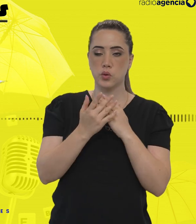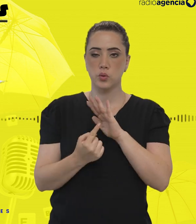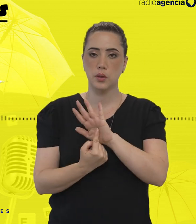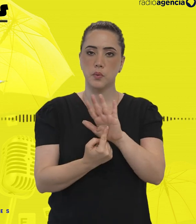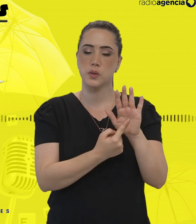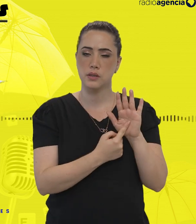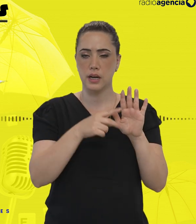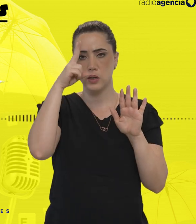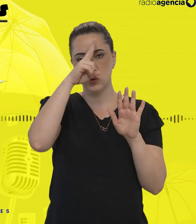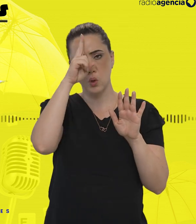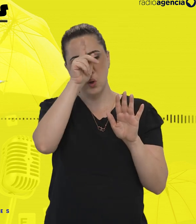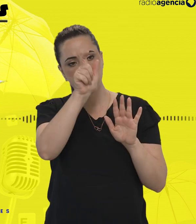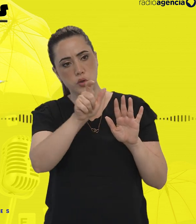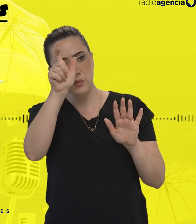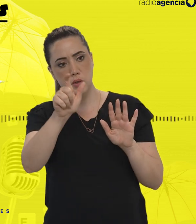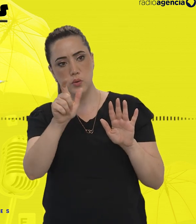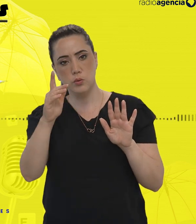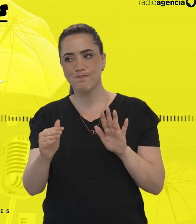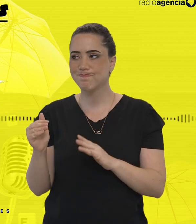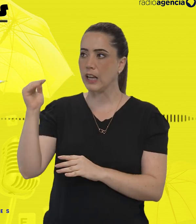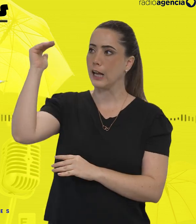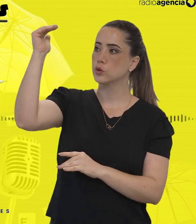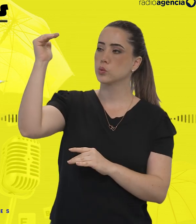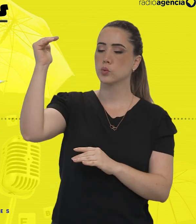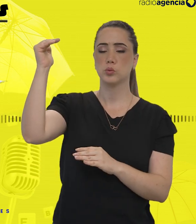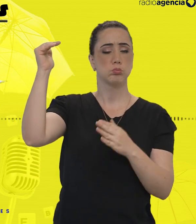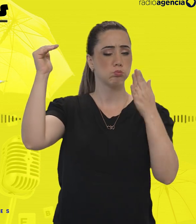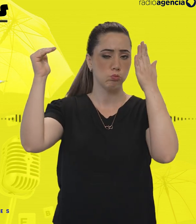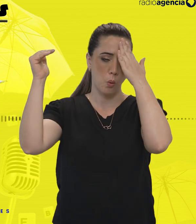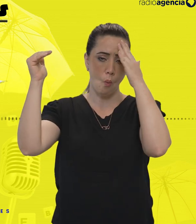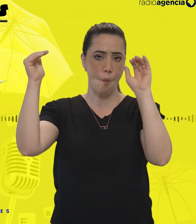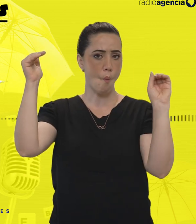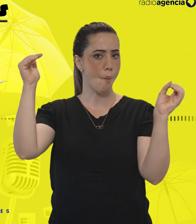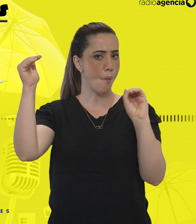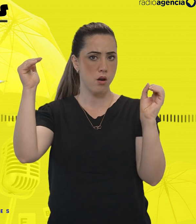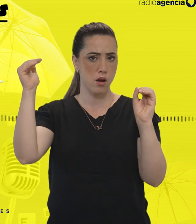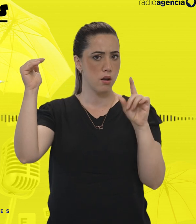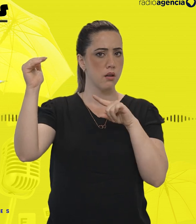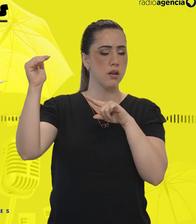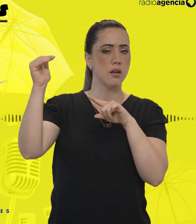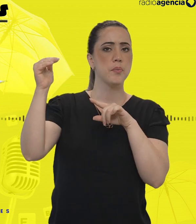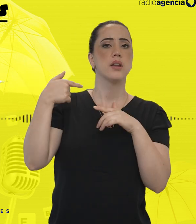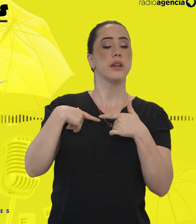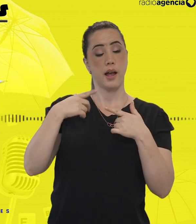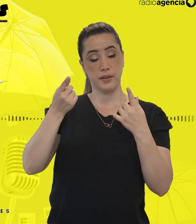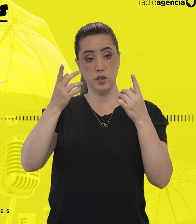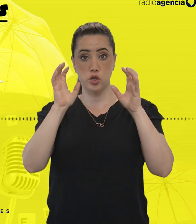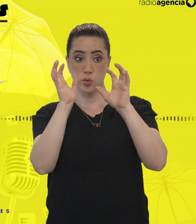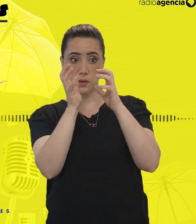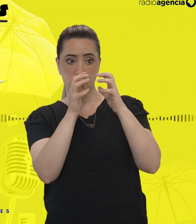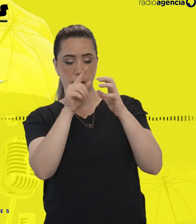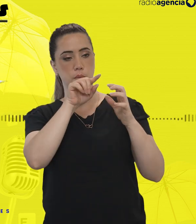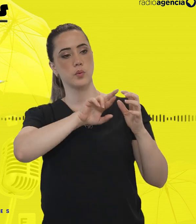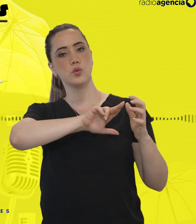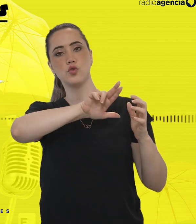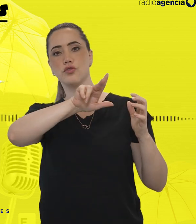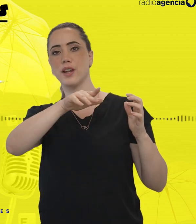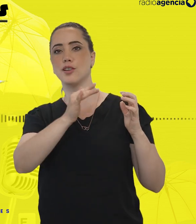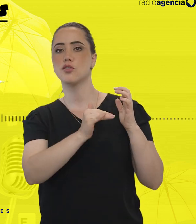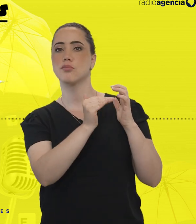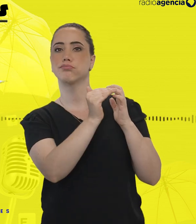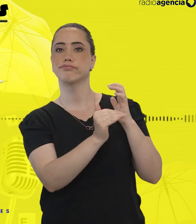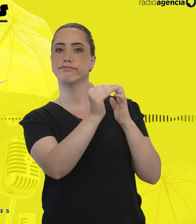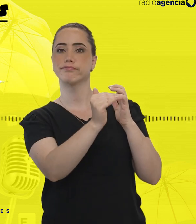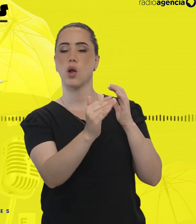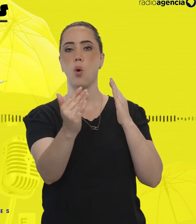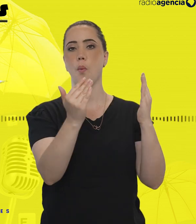pessoas que chegaram até a vida adulta sem saber que o desenvolvimento ou funcionamento neurológico de seus cérebros eram diferentes